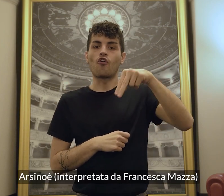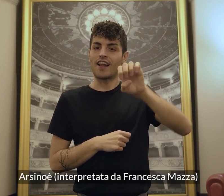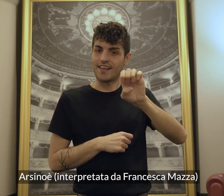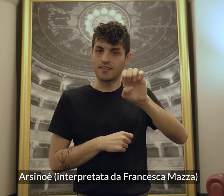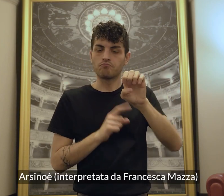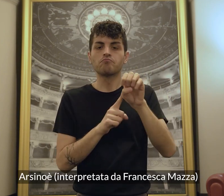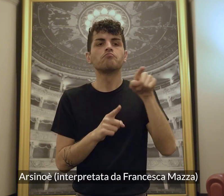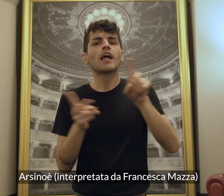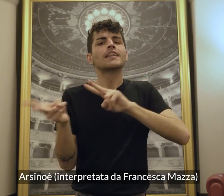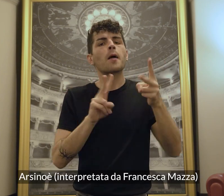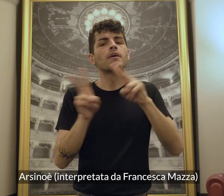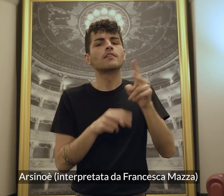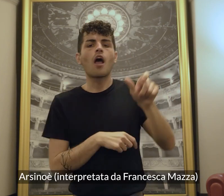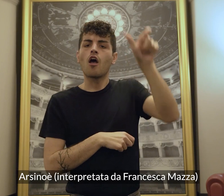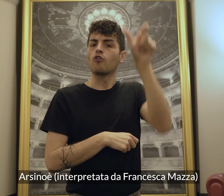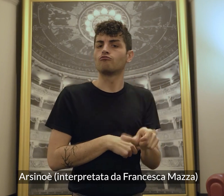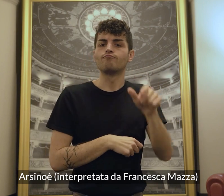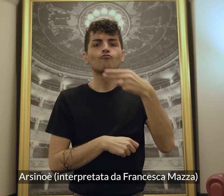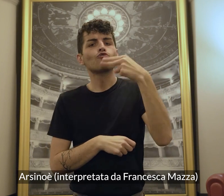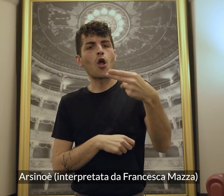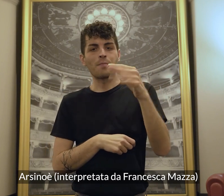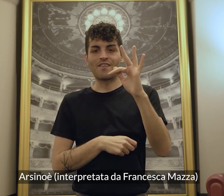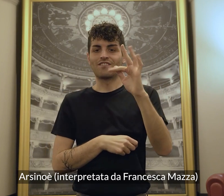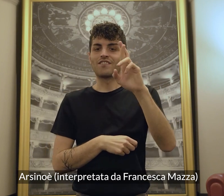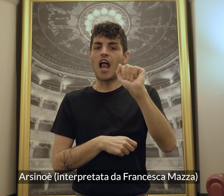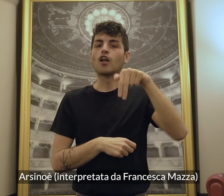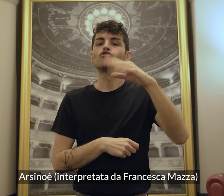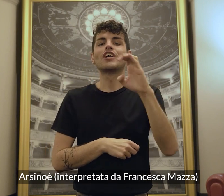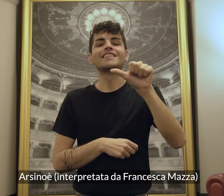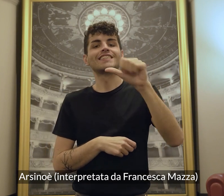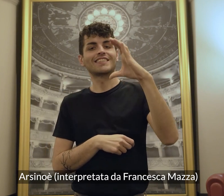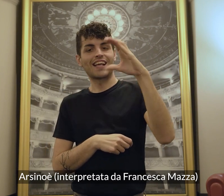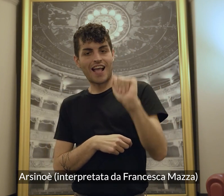Arsinoè, interpretata da Francesca Mazza,